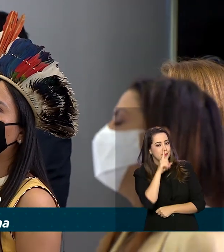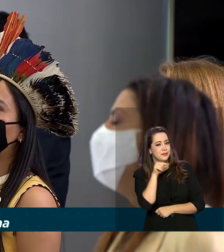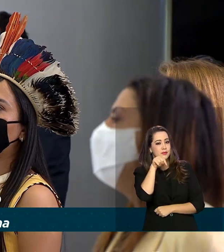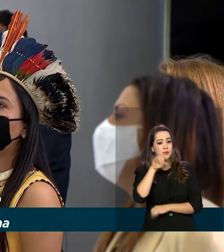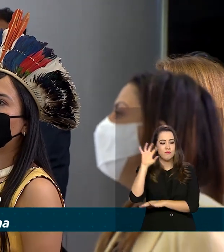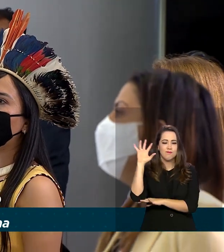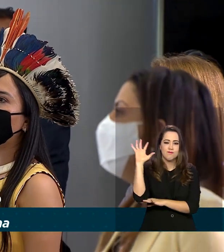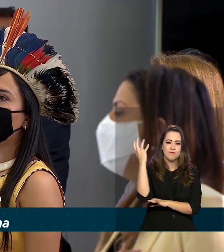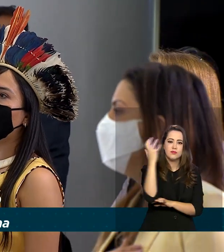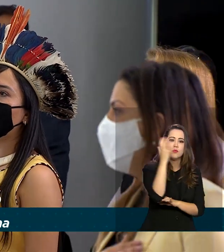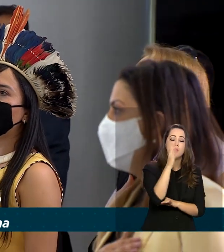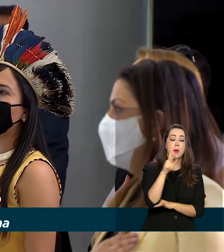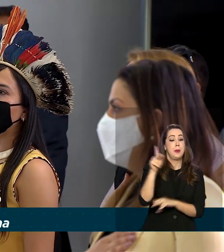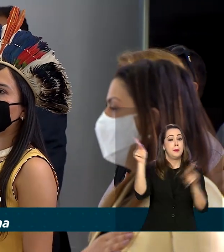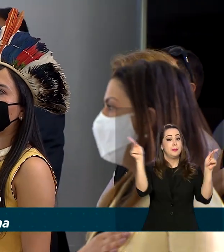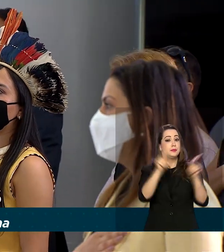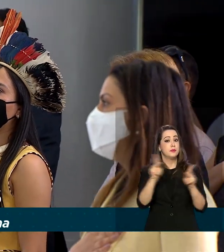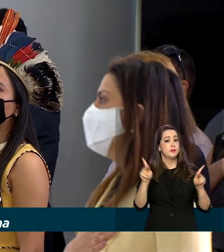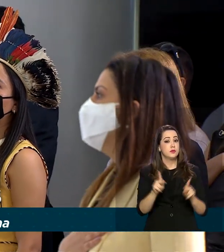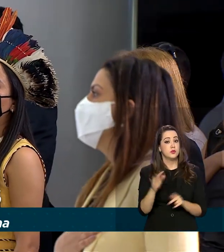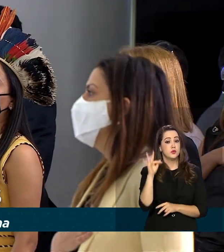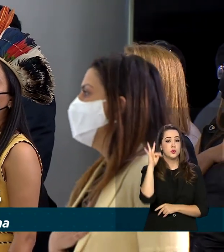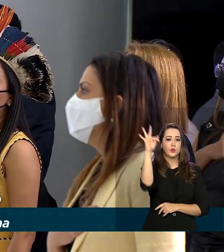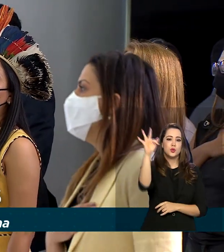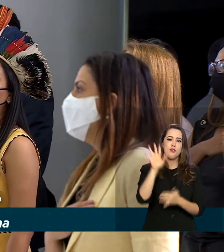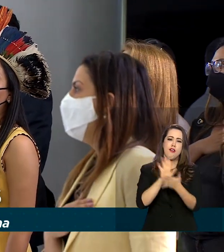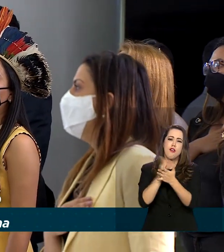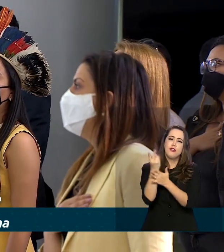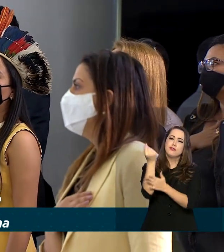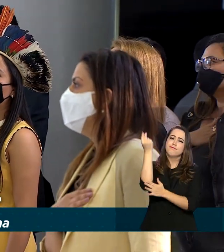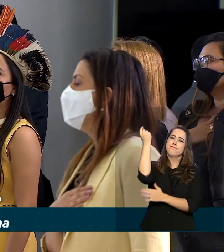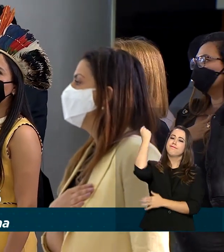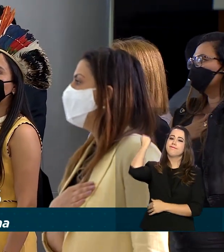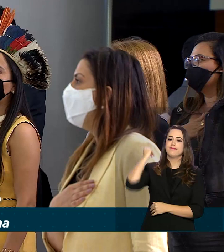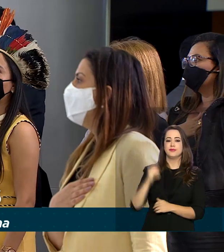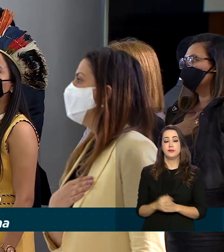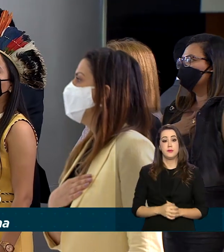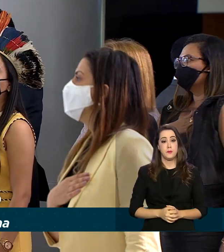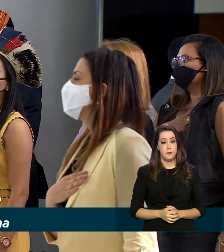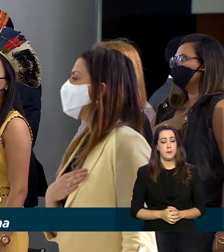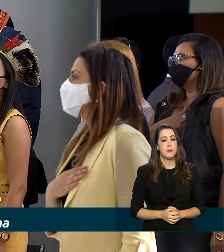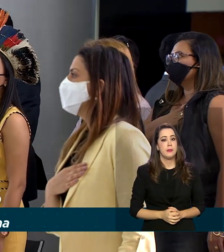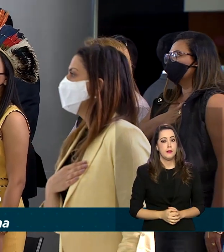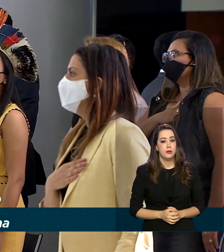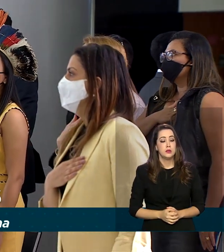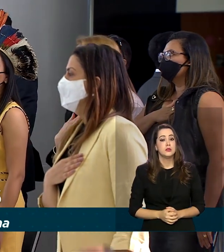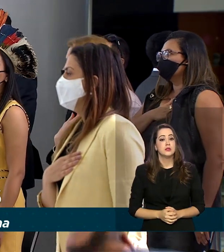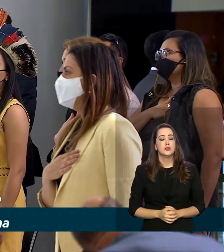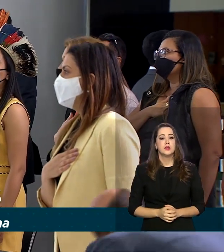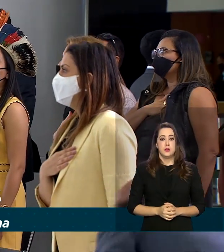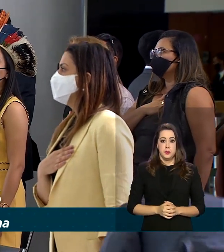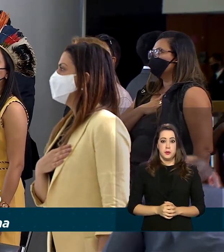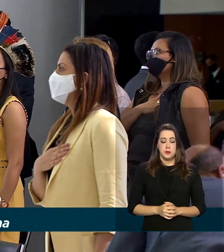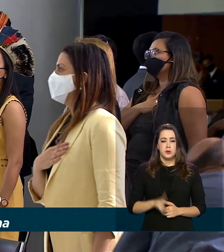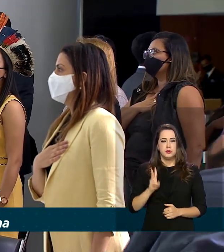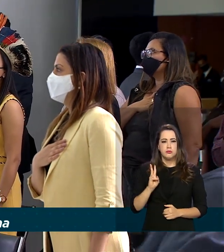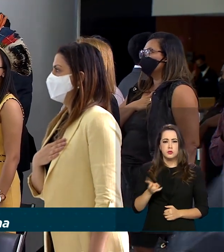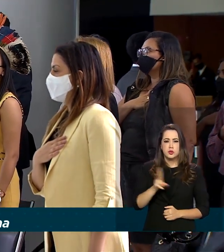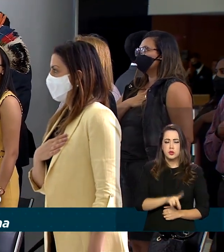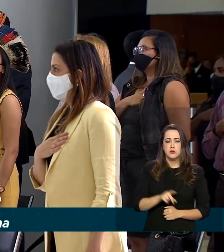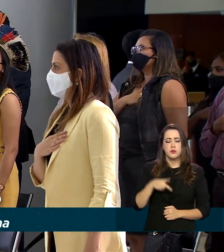desta flor. O nosso futuro, o futuro e glória do passado. O nosso